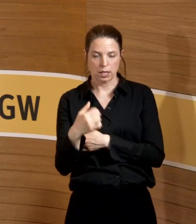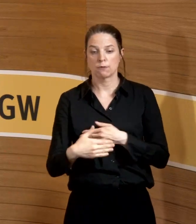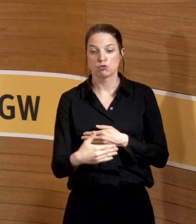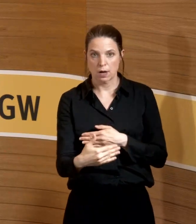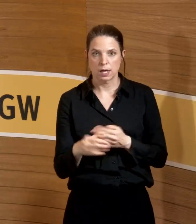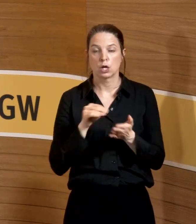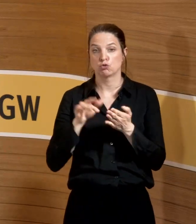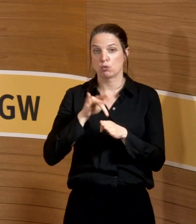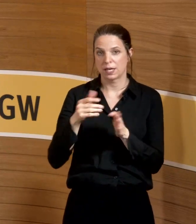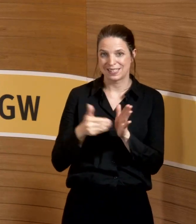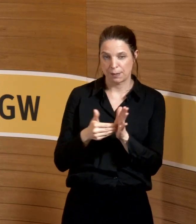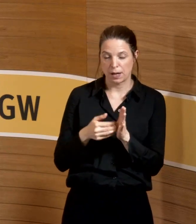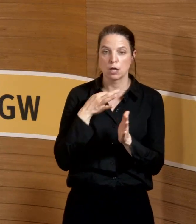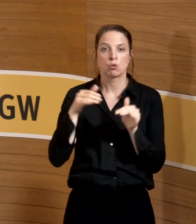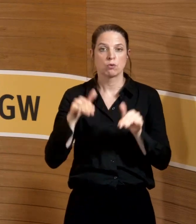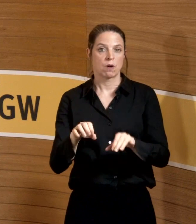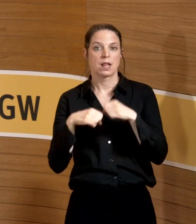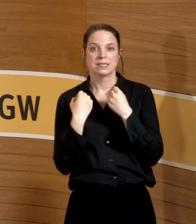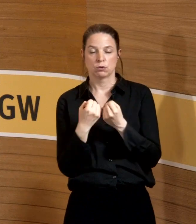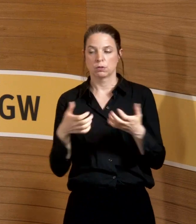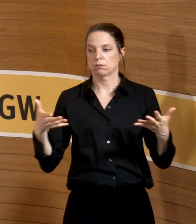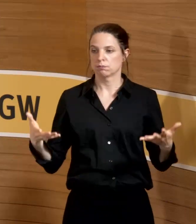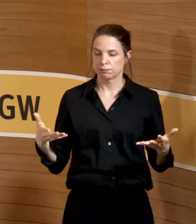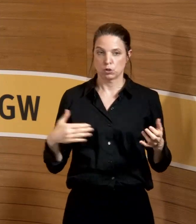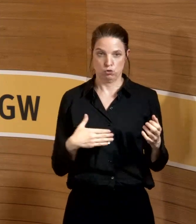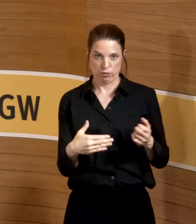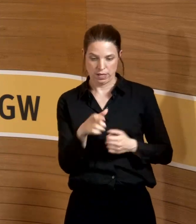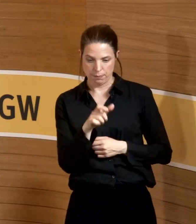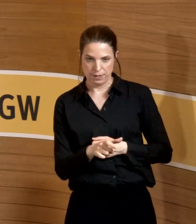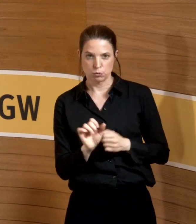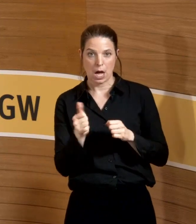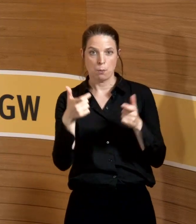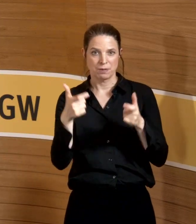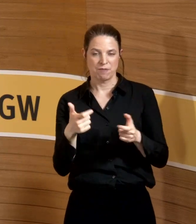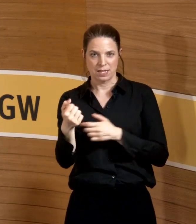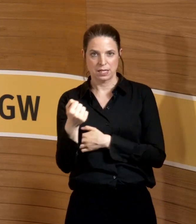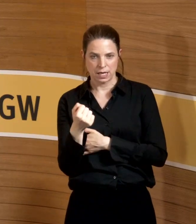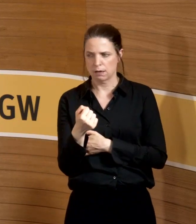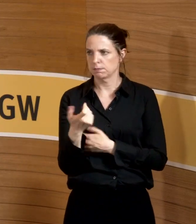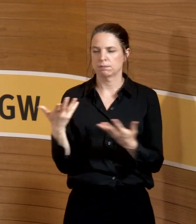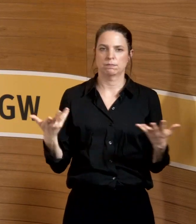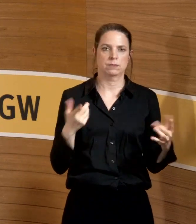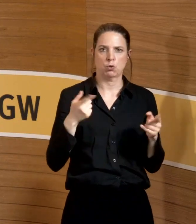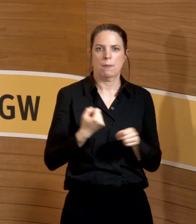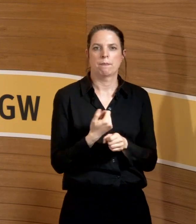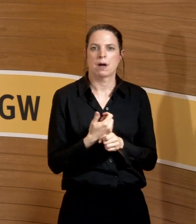noch eine Schülerin dazu, Notfallsituation. Und dann ist die Schwangere, Hauptpflegekraft, gezwungen,